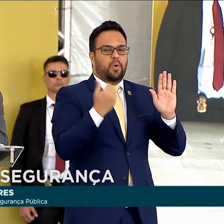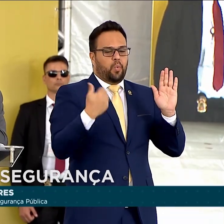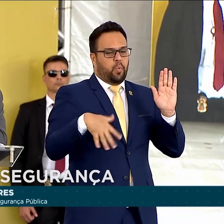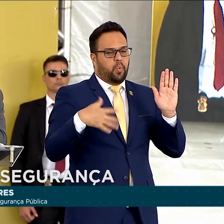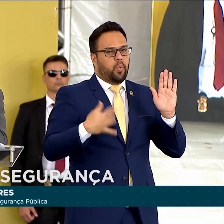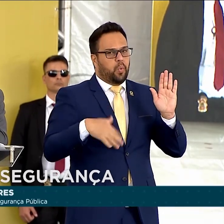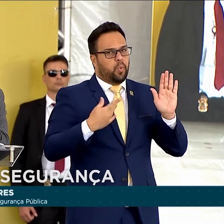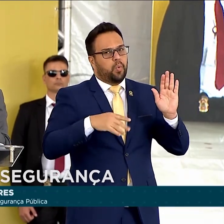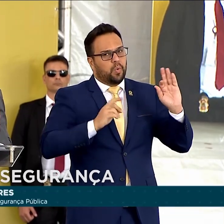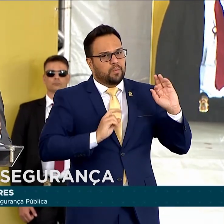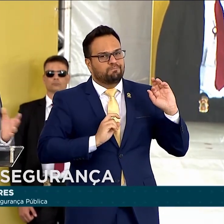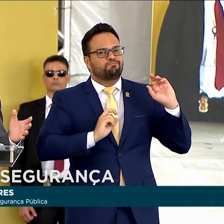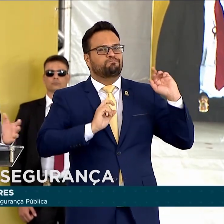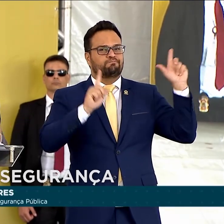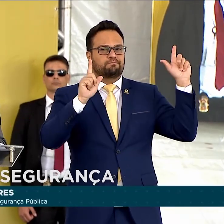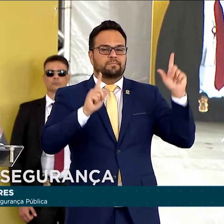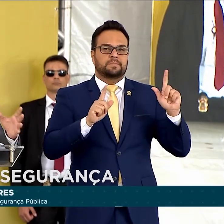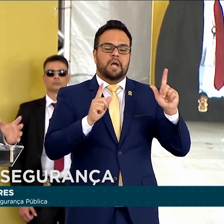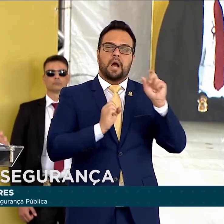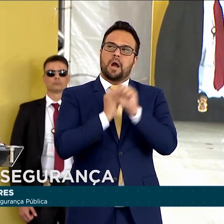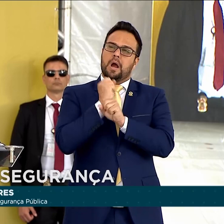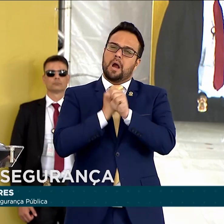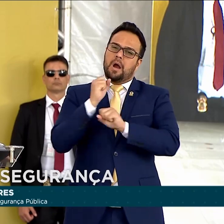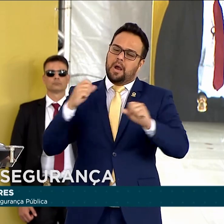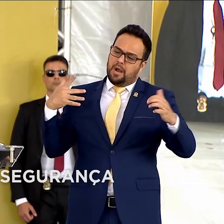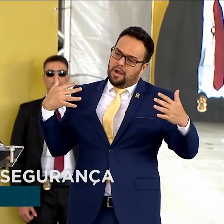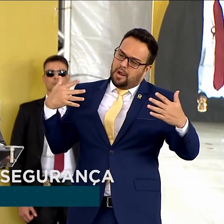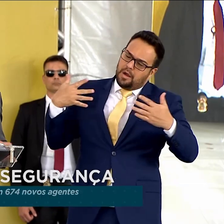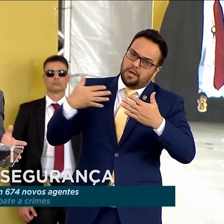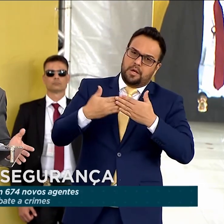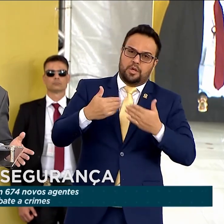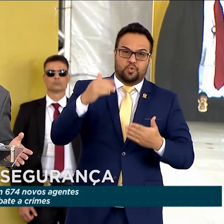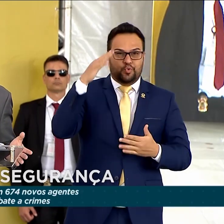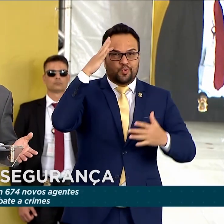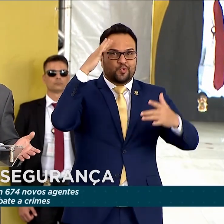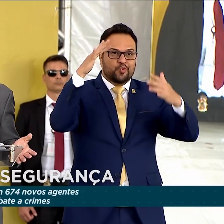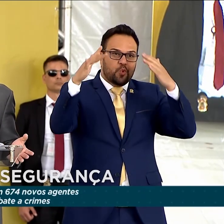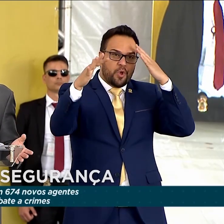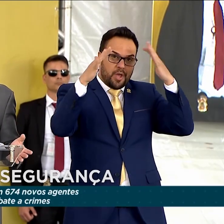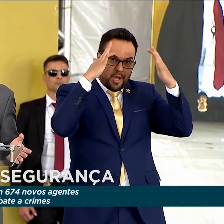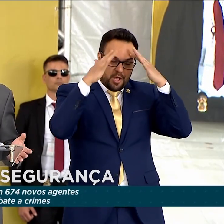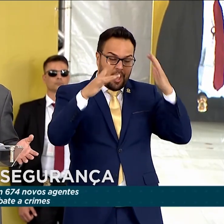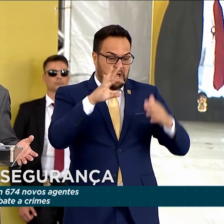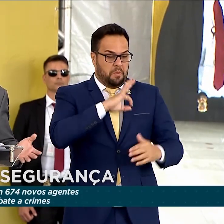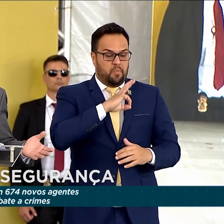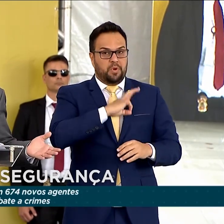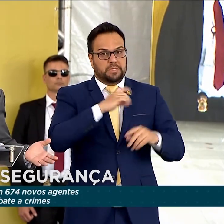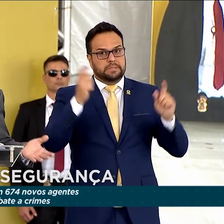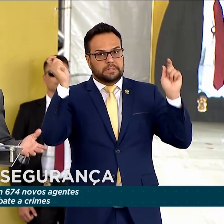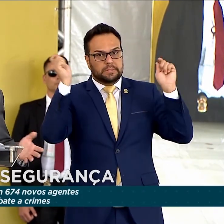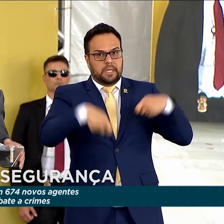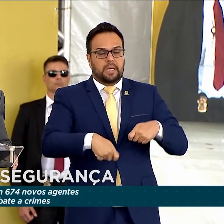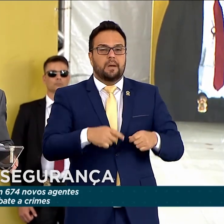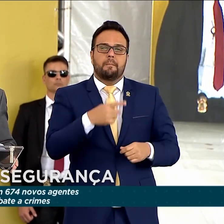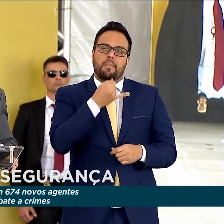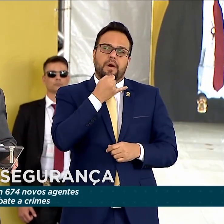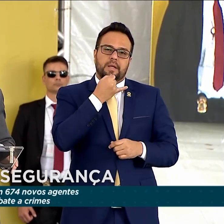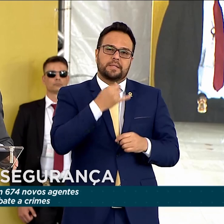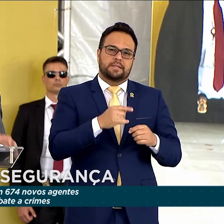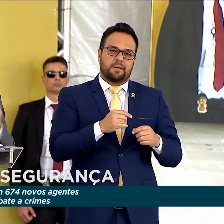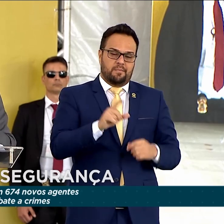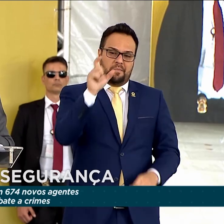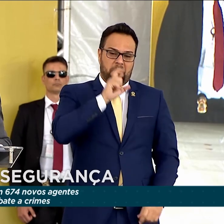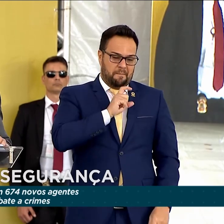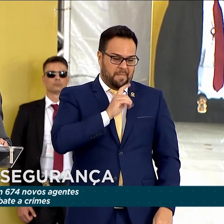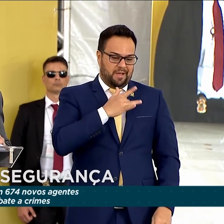Federal. Muitos e muitos anos sonhando com a polícia poder proporcionar algumas coisas, como por exemplo, um plano de